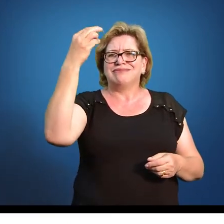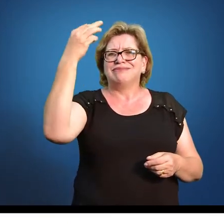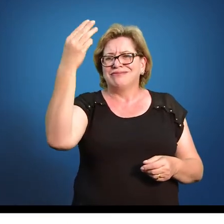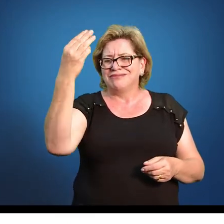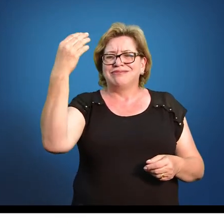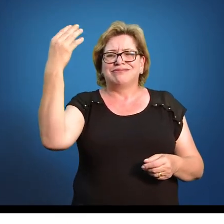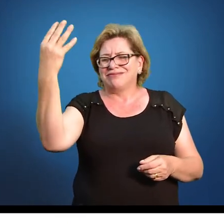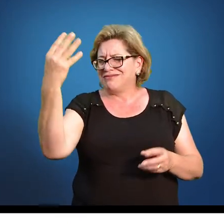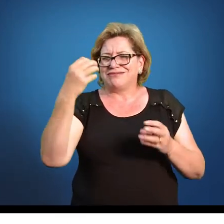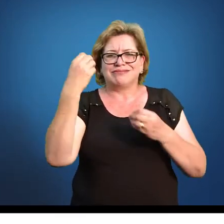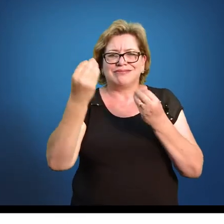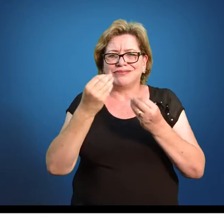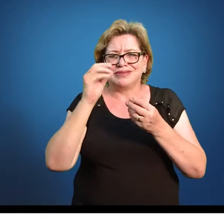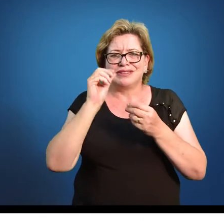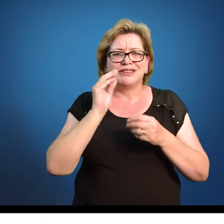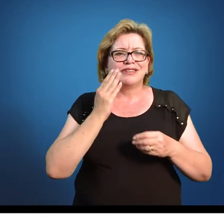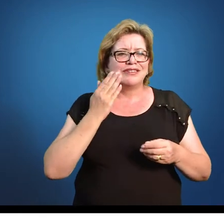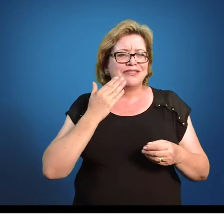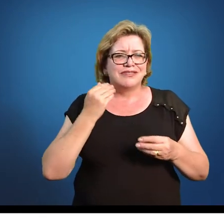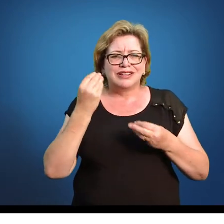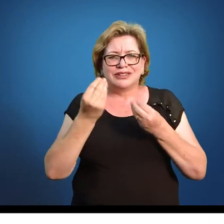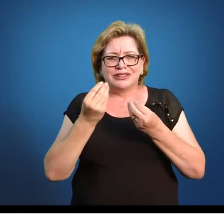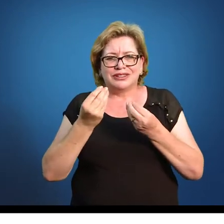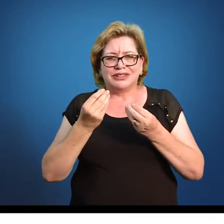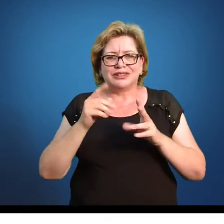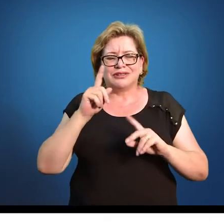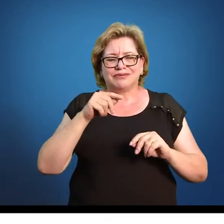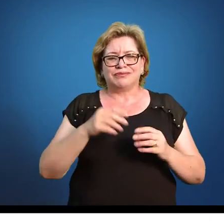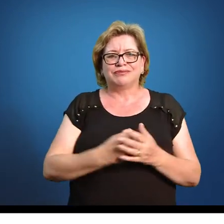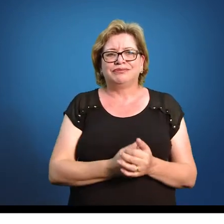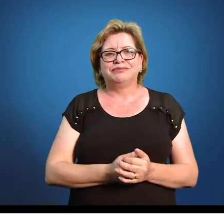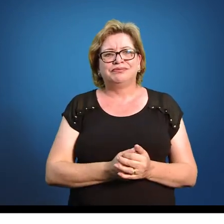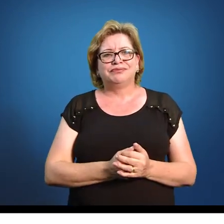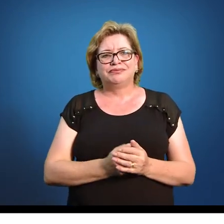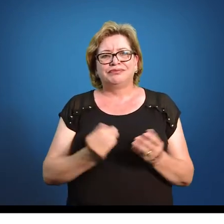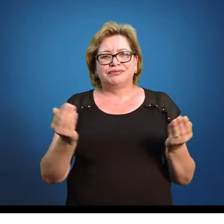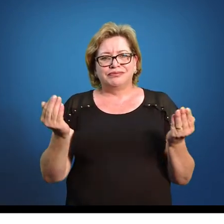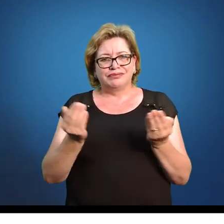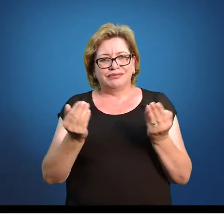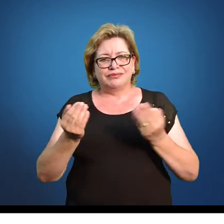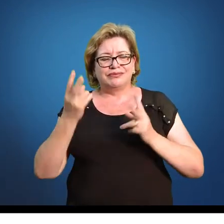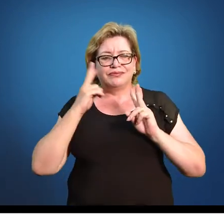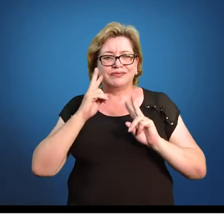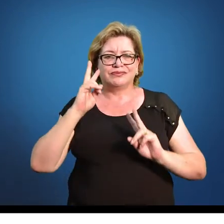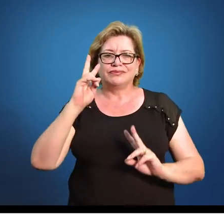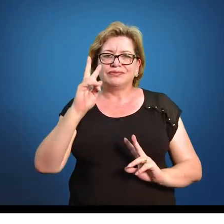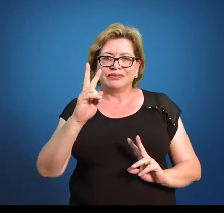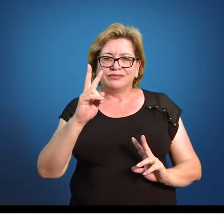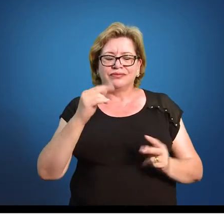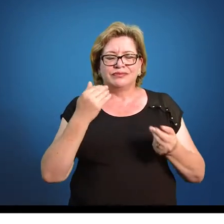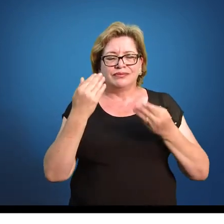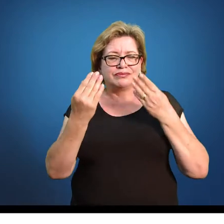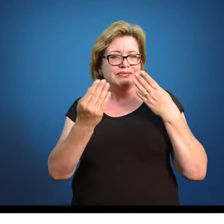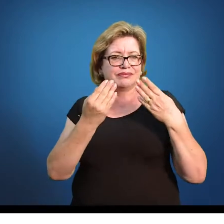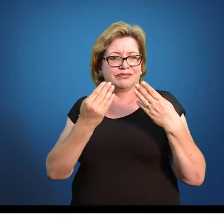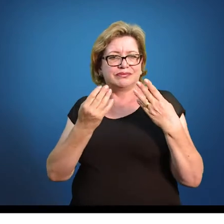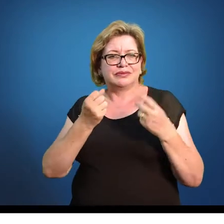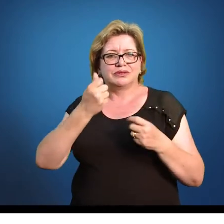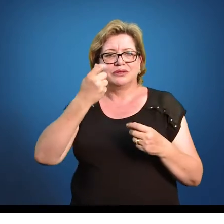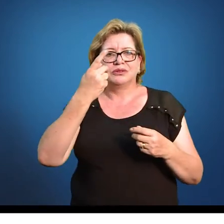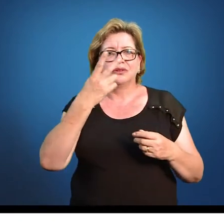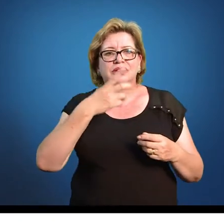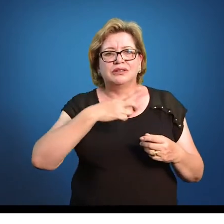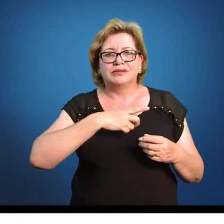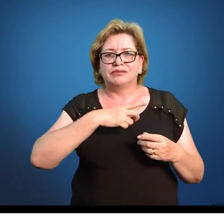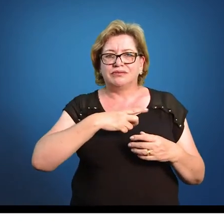quatro e cinco. Essas são nossas variáveis. Agora a gente vai ver ou analisar quantas